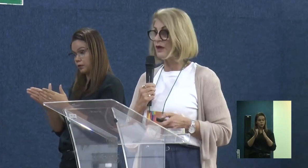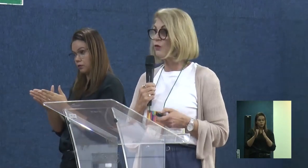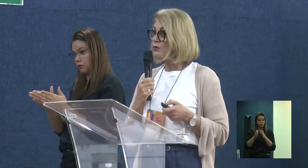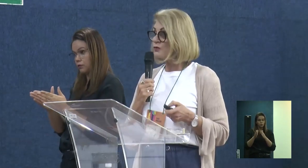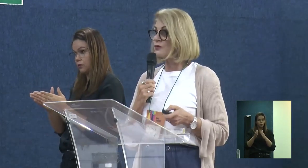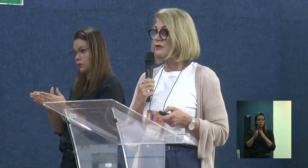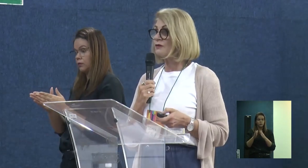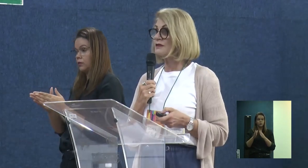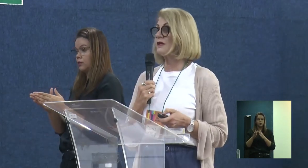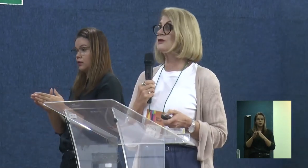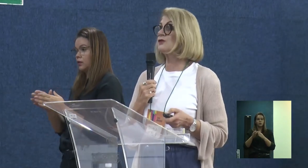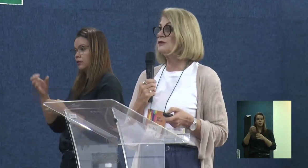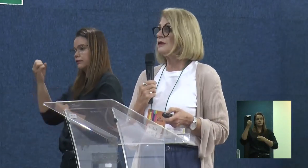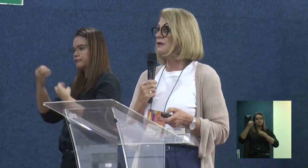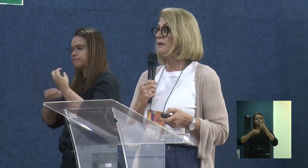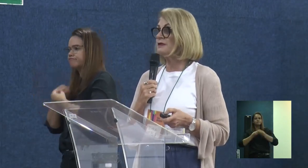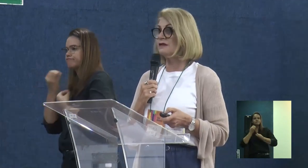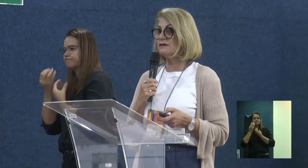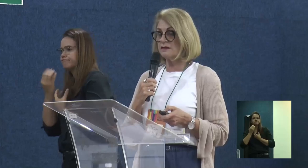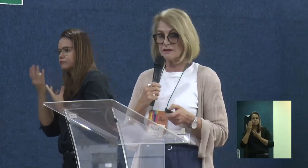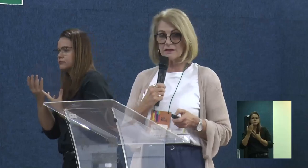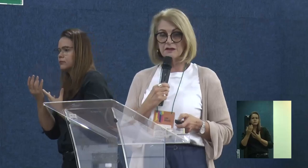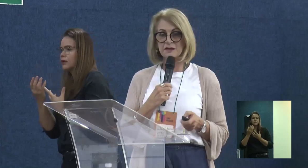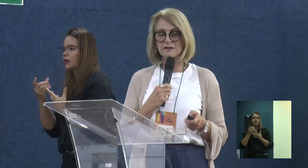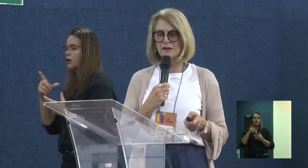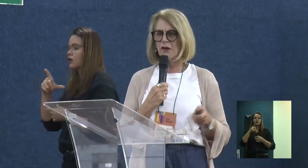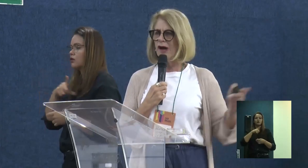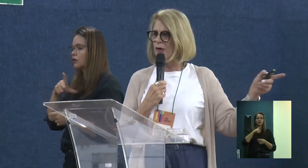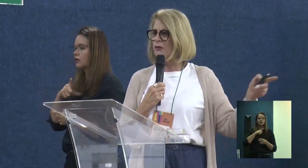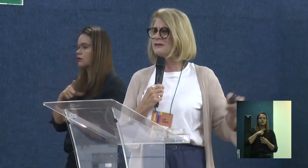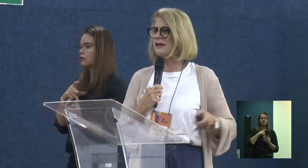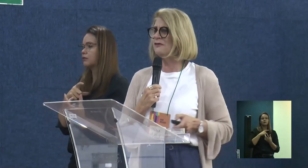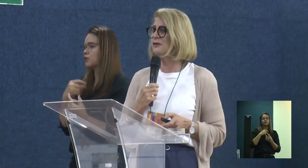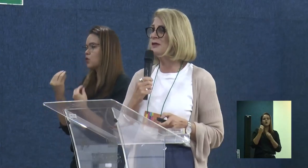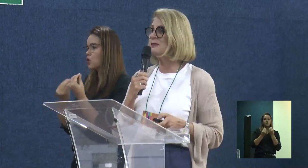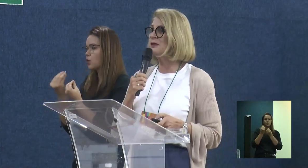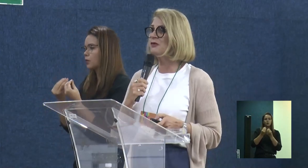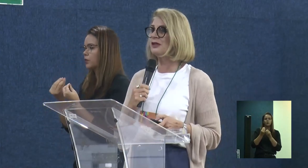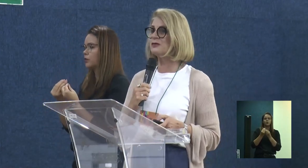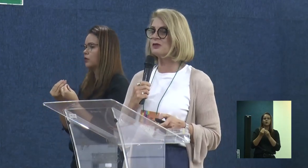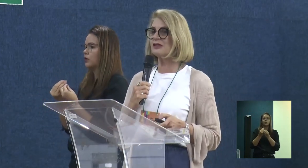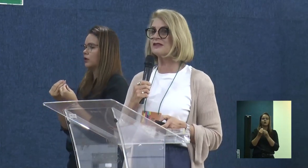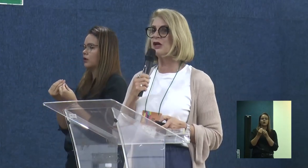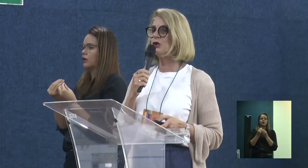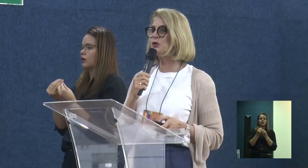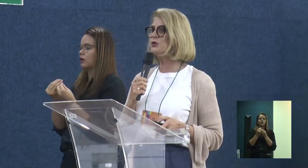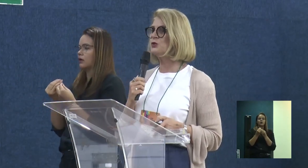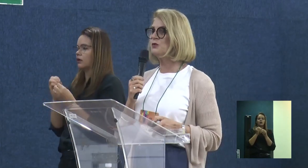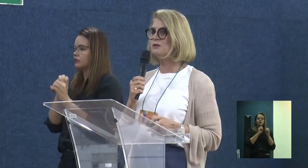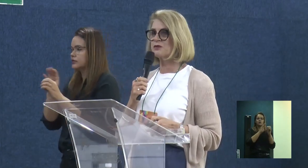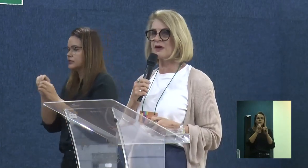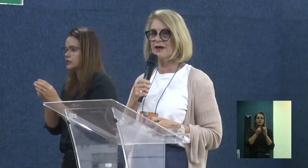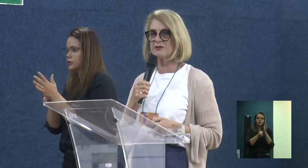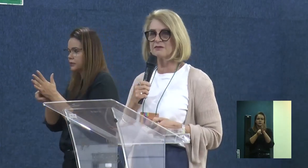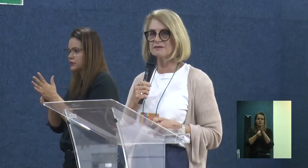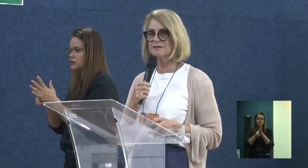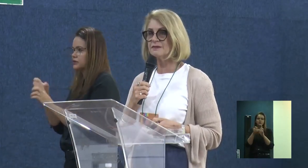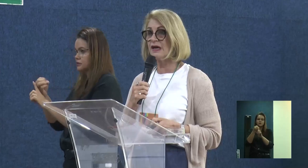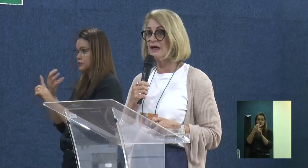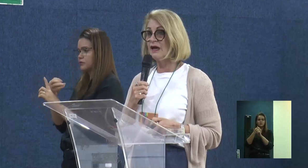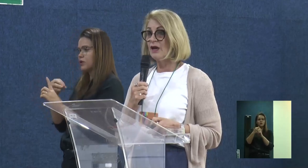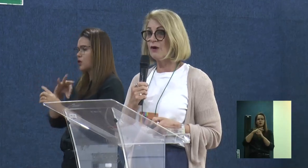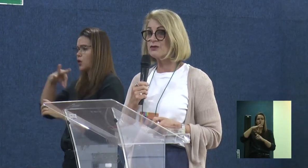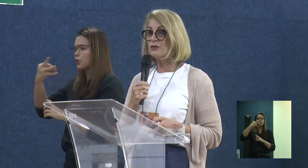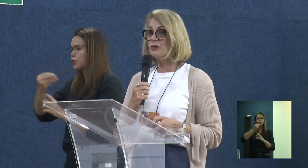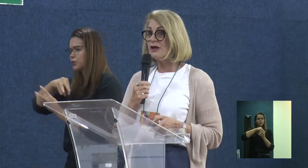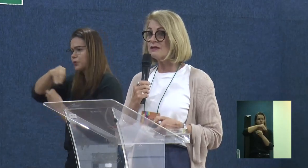essa questão da construção das relações entre pesquisa e ensino e extensão. Eu não escrevi, mas me deu vontade de botar assim, tudo junto misturado,